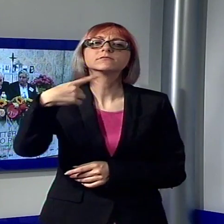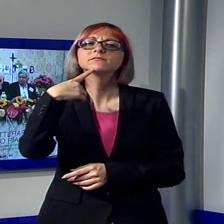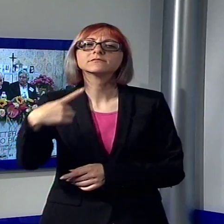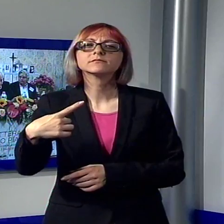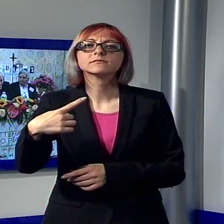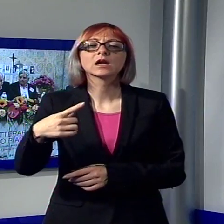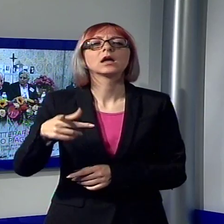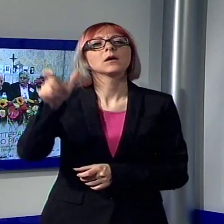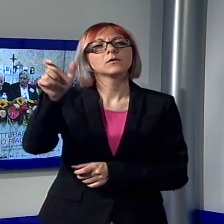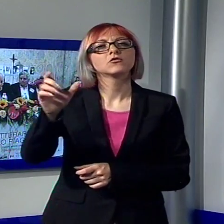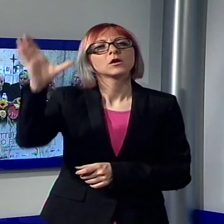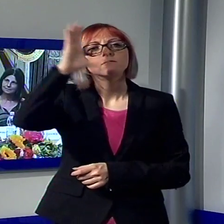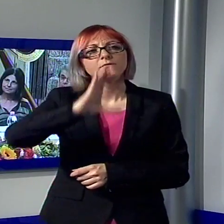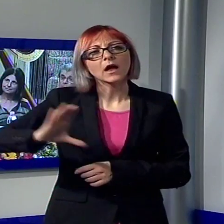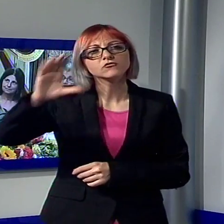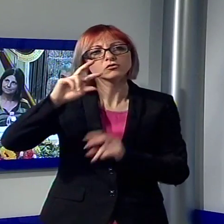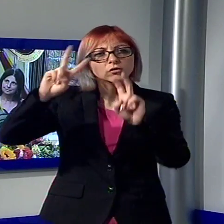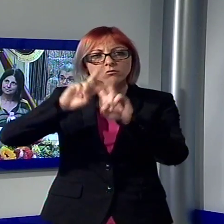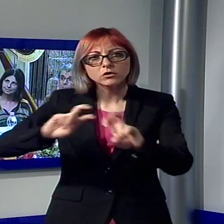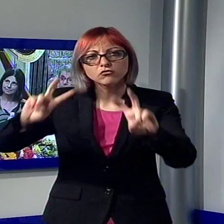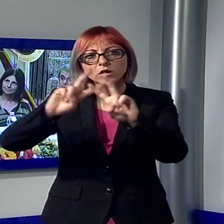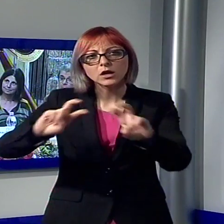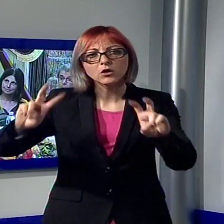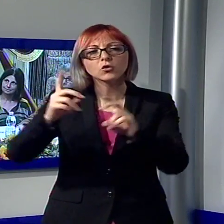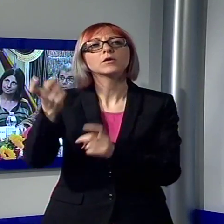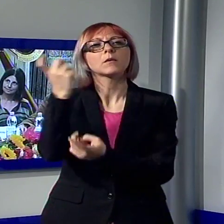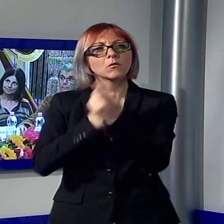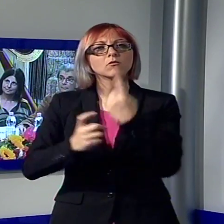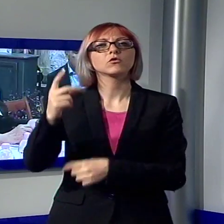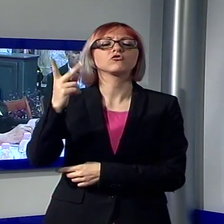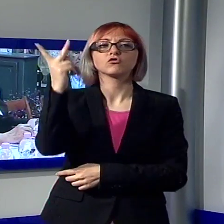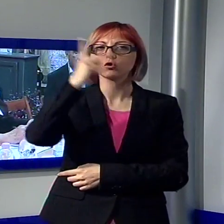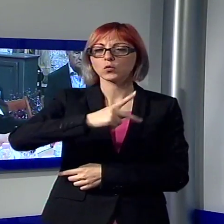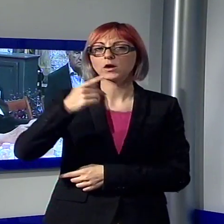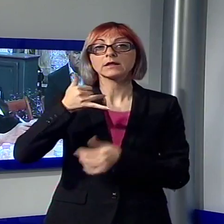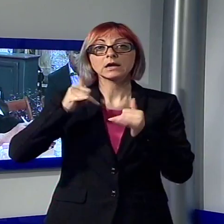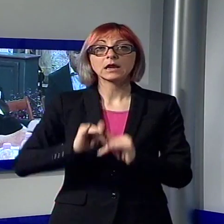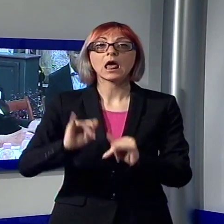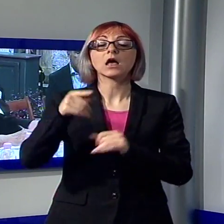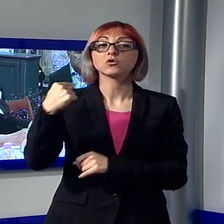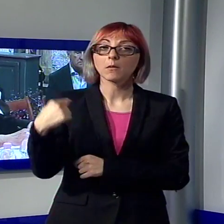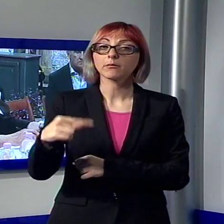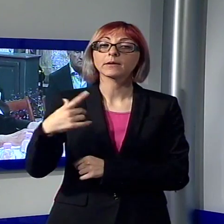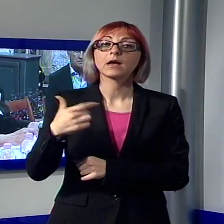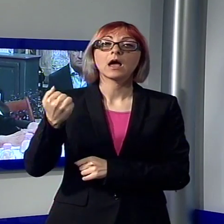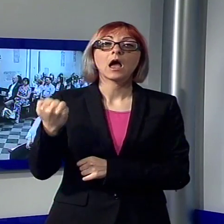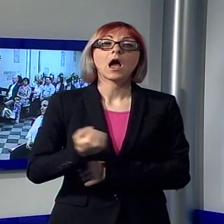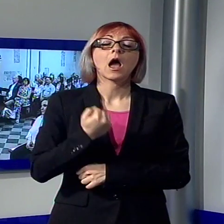viaggiatore e antropologo lucchese nato qui negli anni 20 dell'Ottocento. Il concorso, articolato in tre